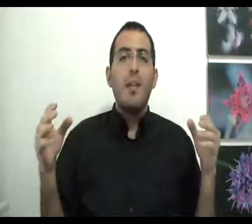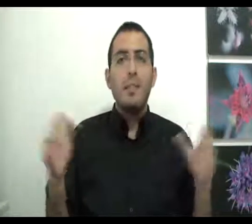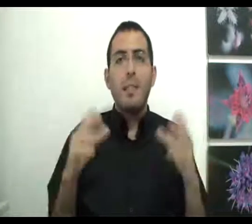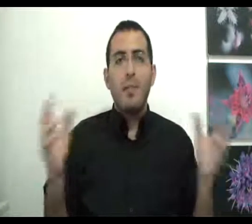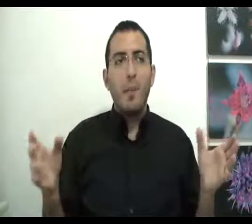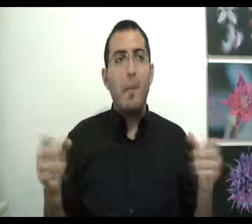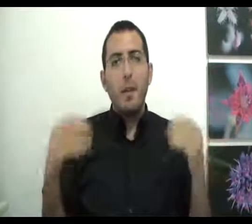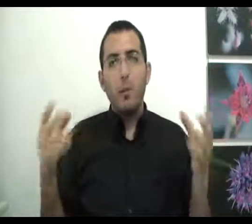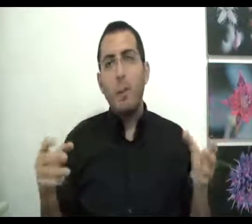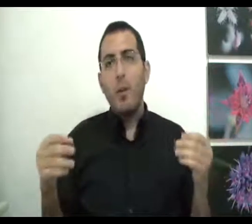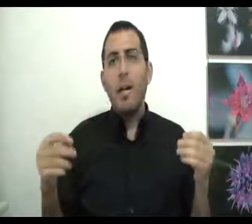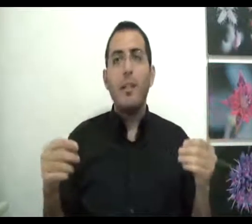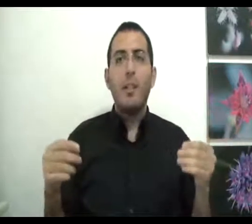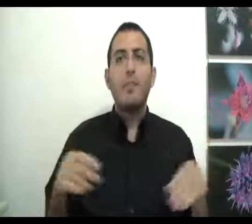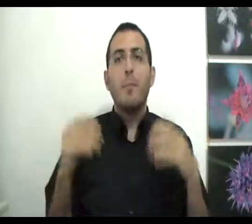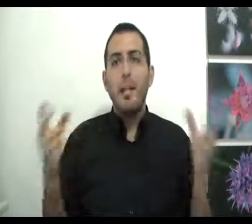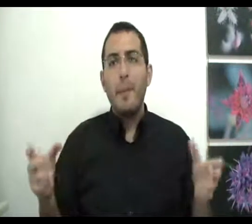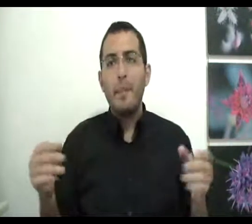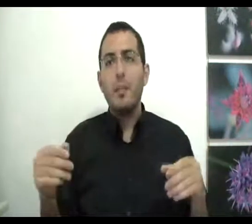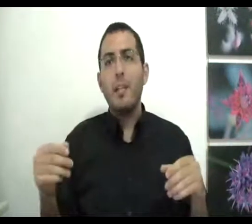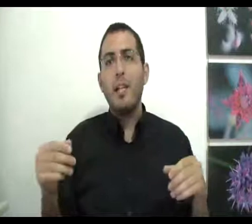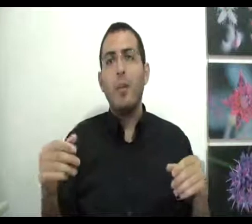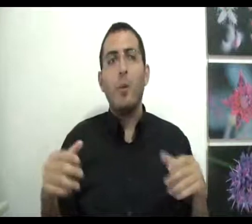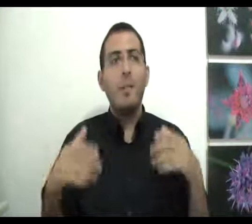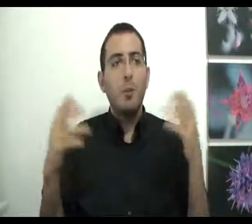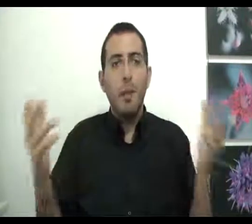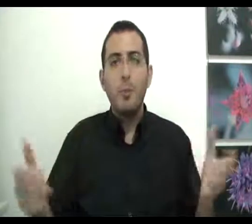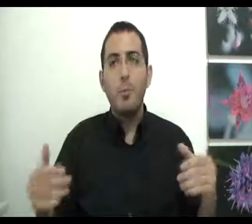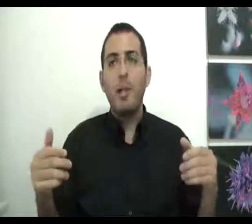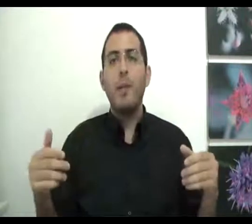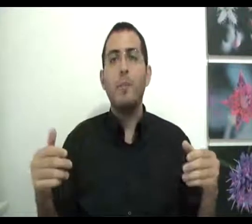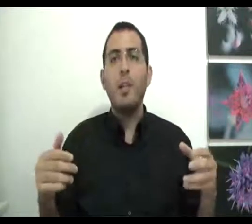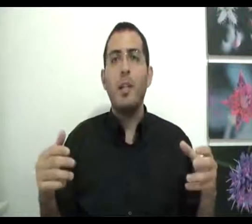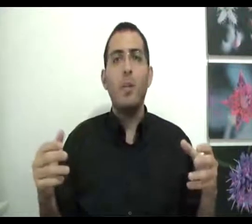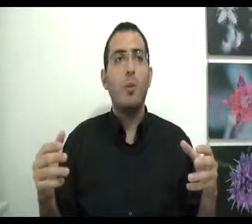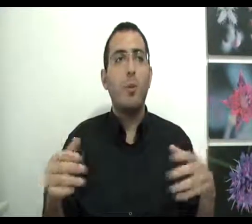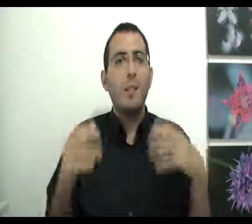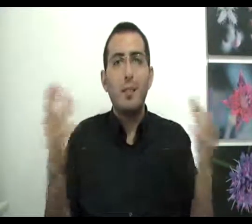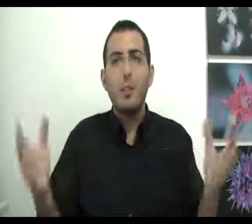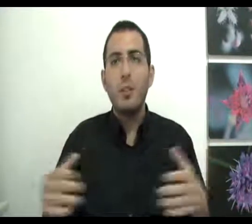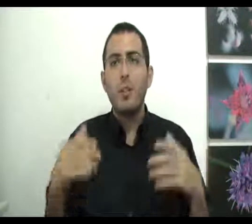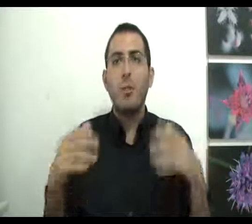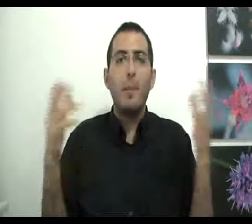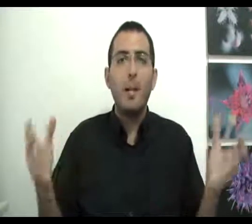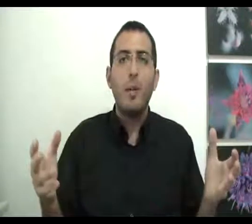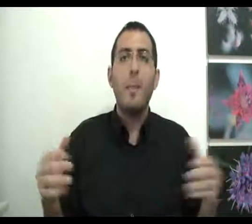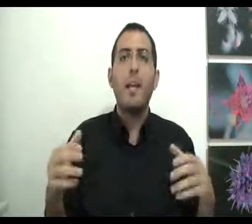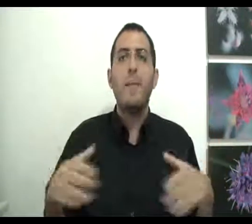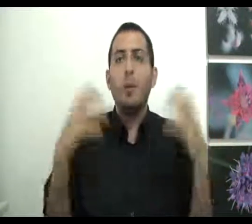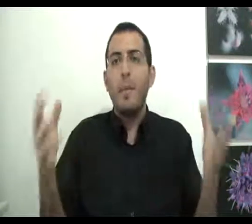והסברתי כבר הרבה פעמים לדוגמה כל אחד לשאל את עצמו מה אני באמת רוצה או מה המשמעות החיים שלי או מה זה המציאות הזאת או למה יקאמת או למה